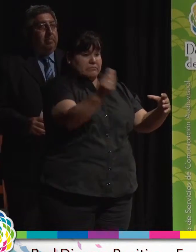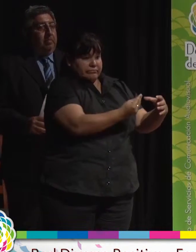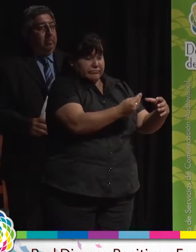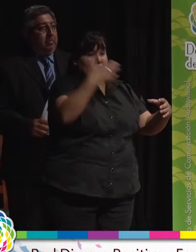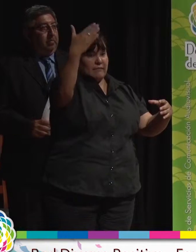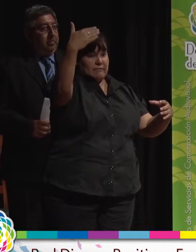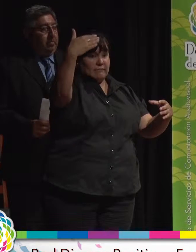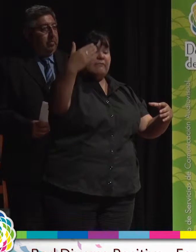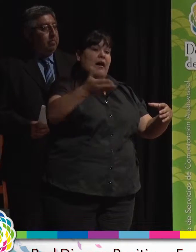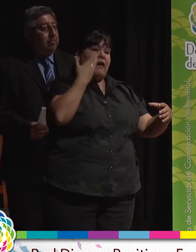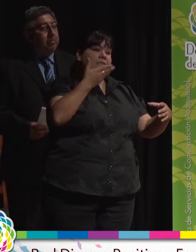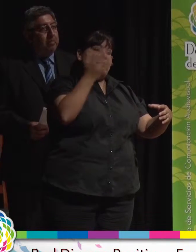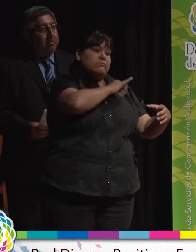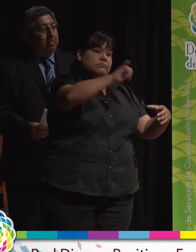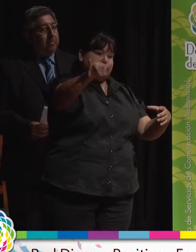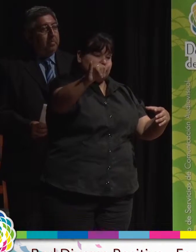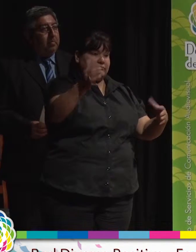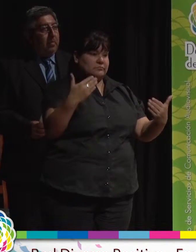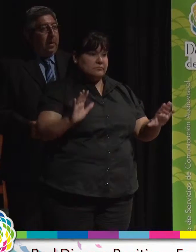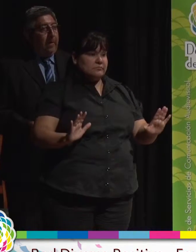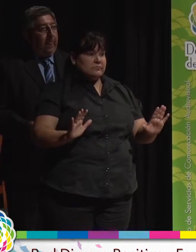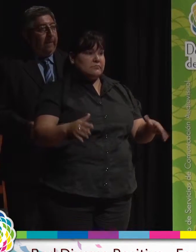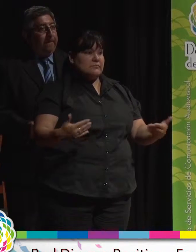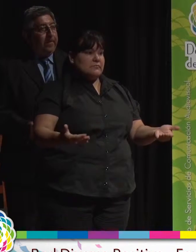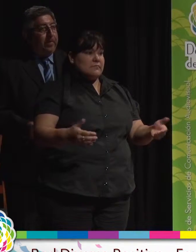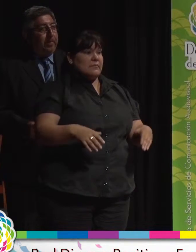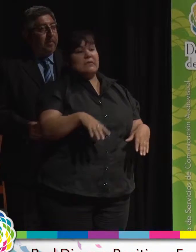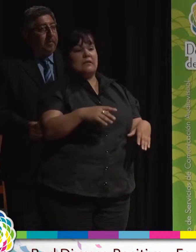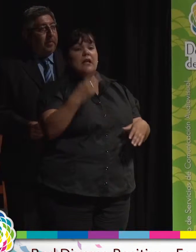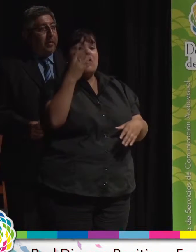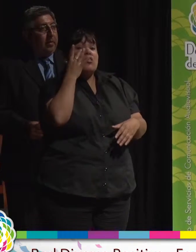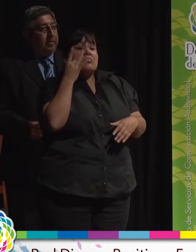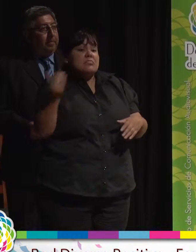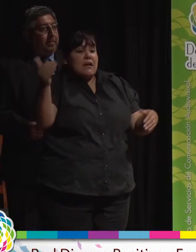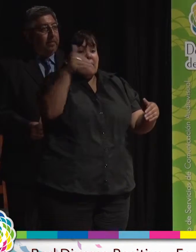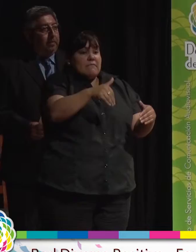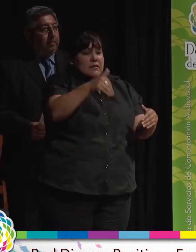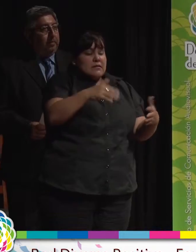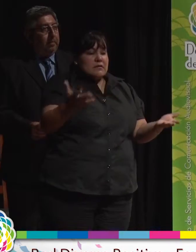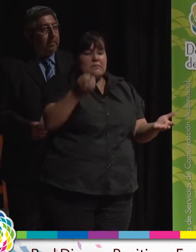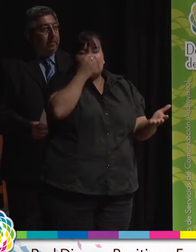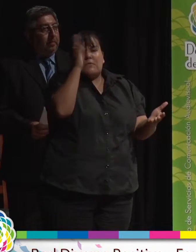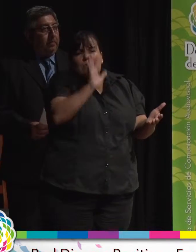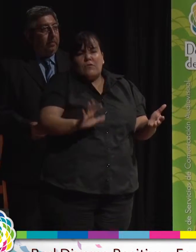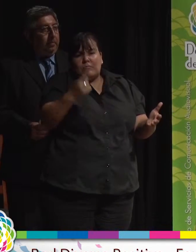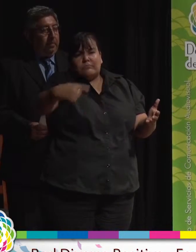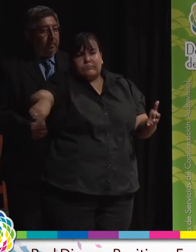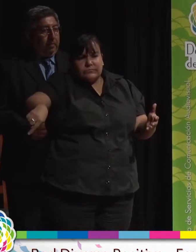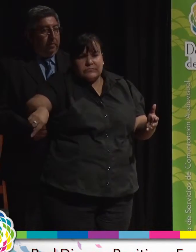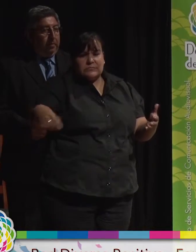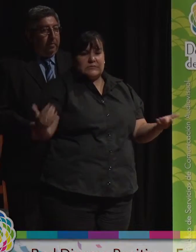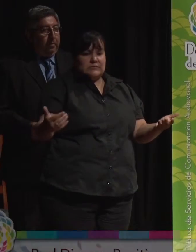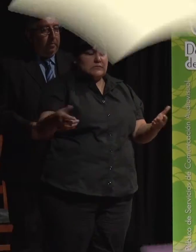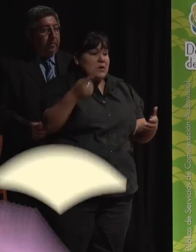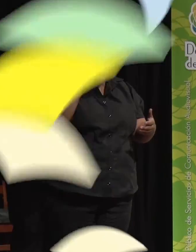Formosa. Dentro de todo, muy hermoso. Vinimos acá hace dos días y hermosísimo todo. Recorrimos casi todo y